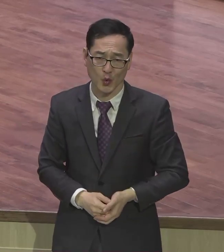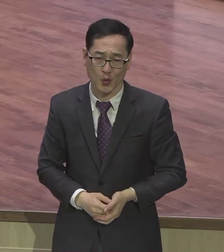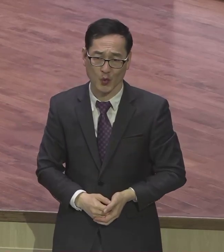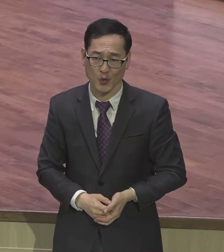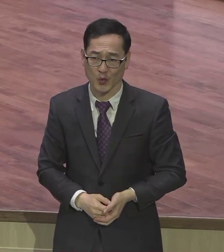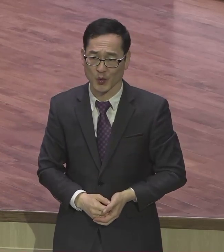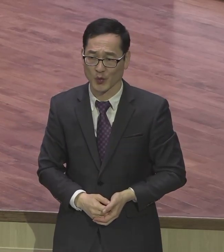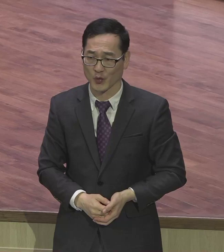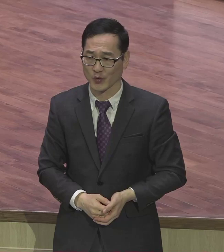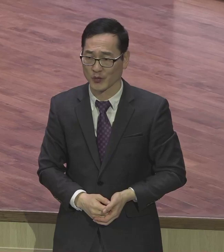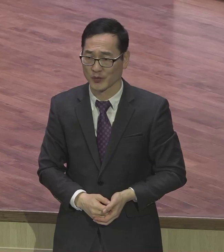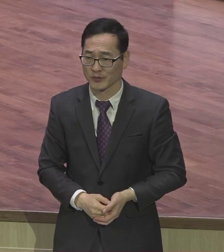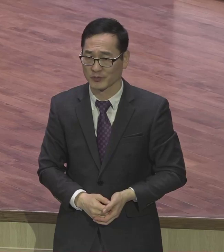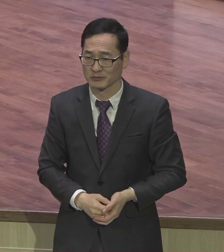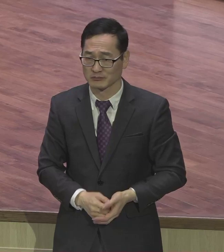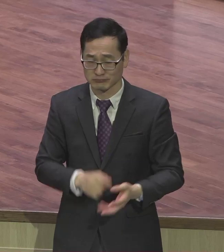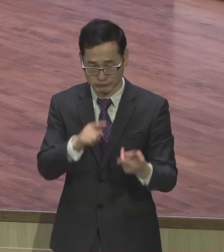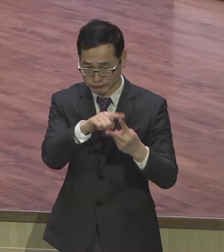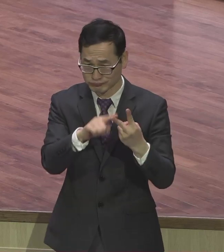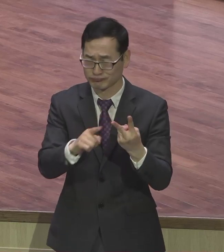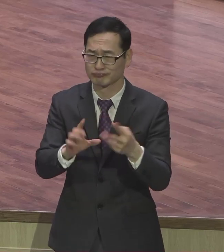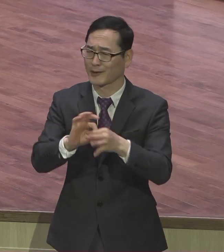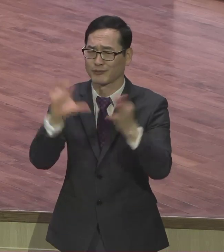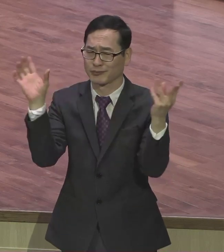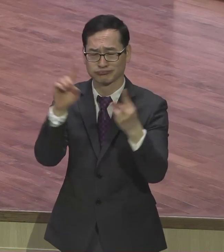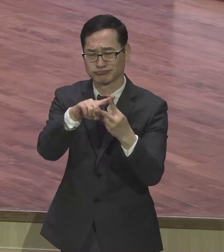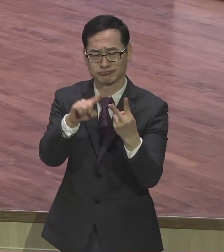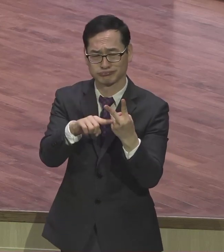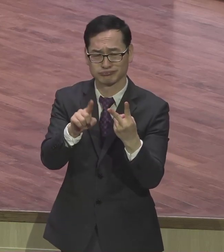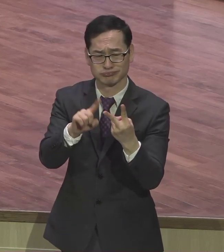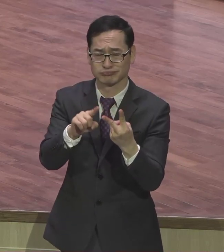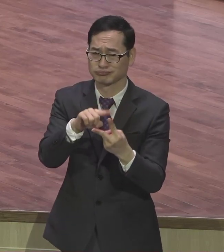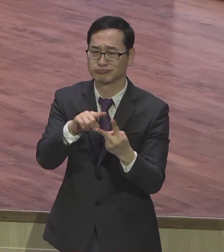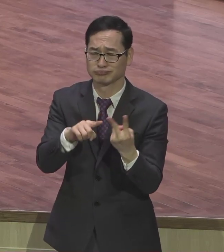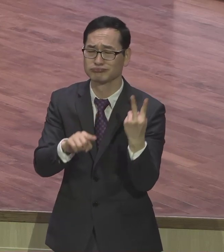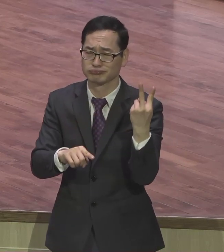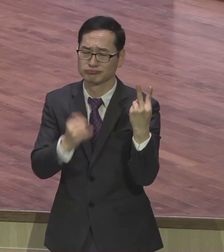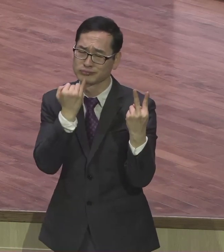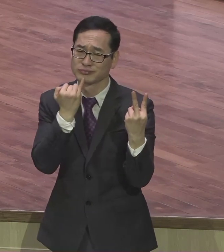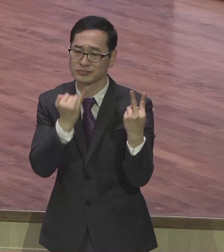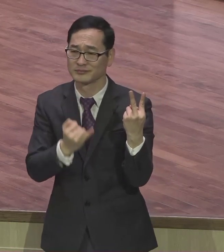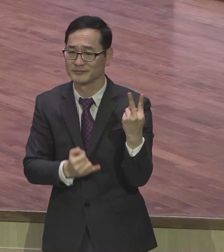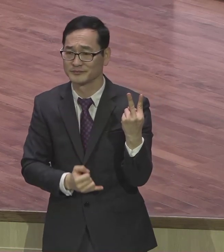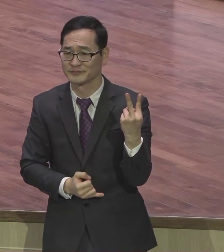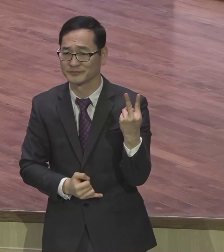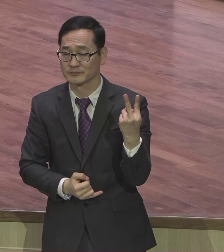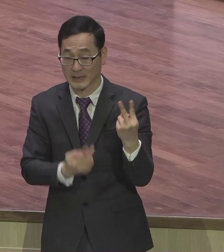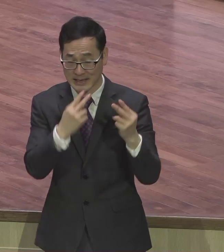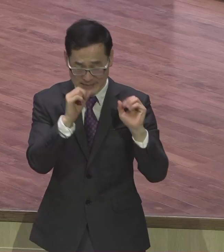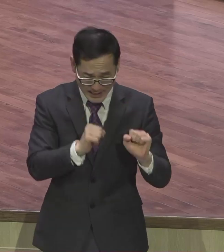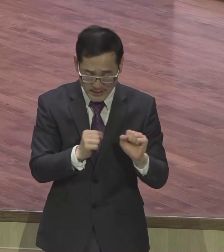아무 상관없다 결국 뭐요 사나 죽으나 결국은